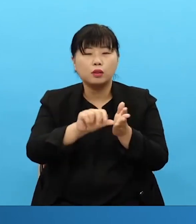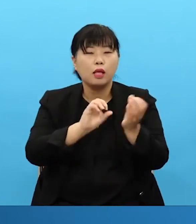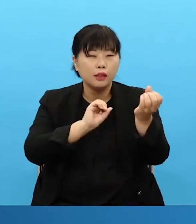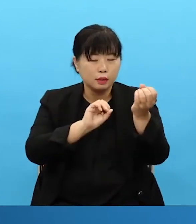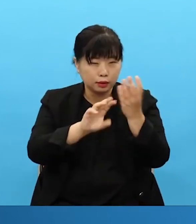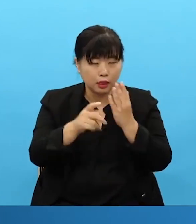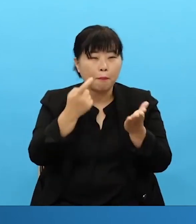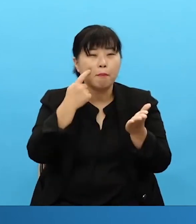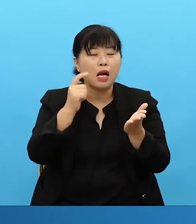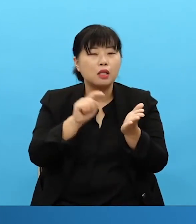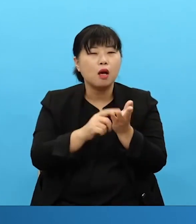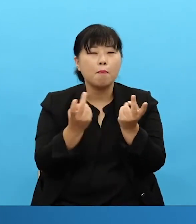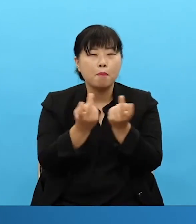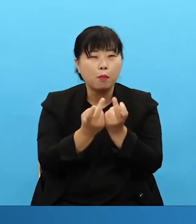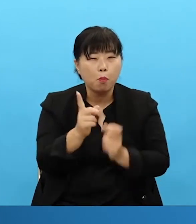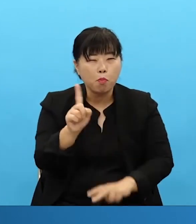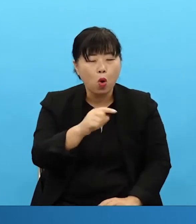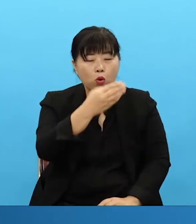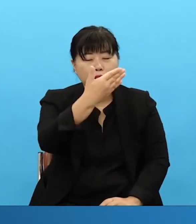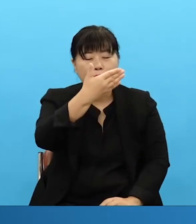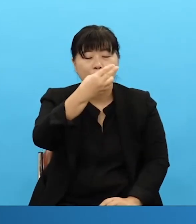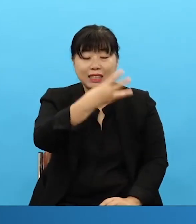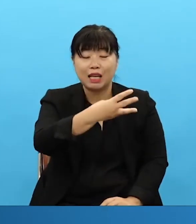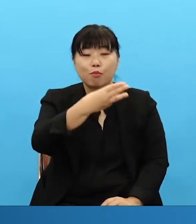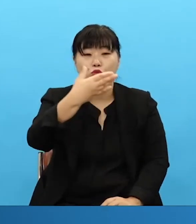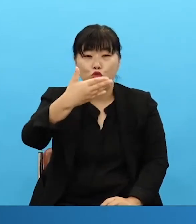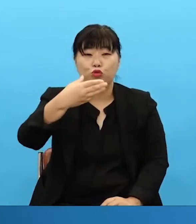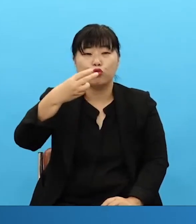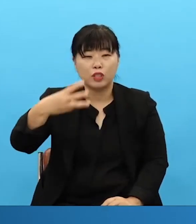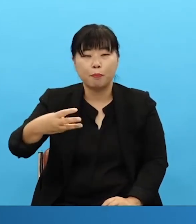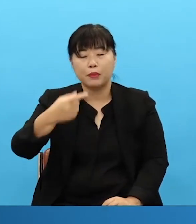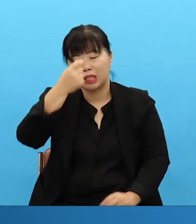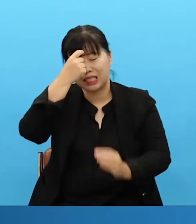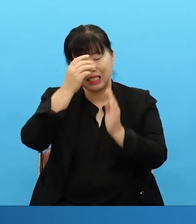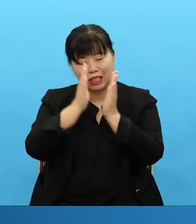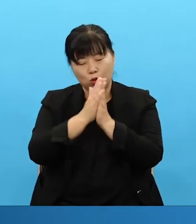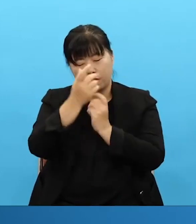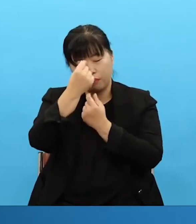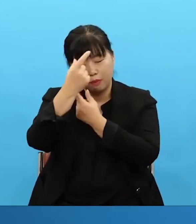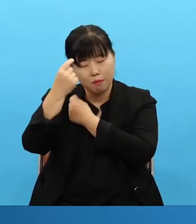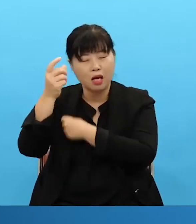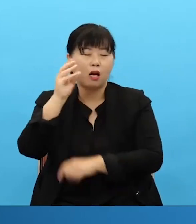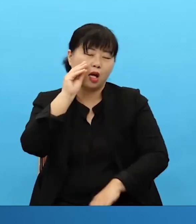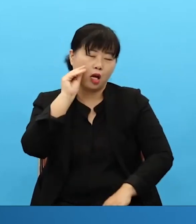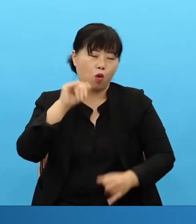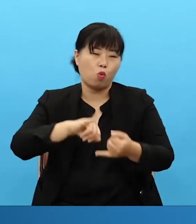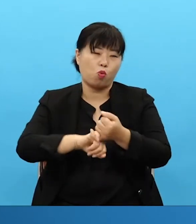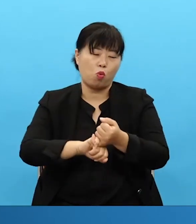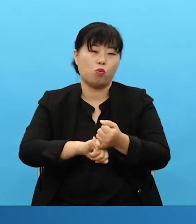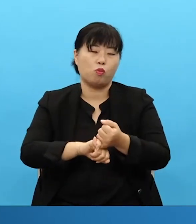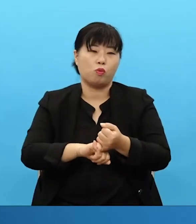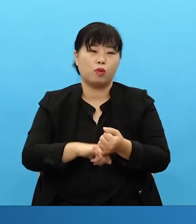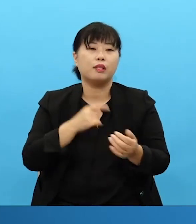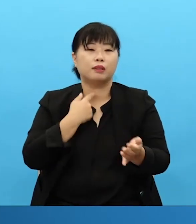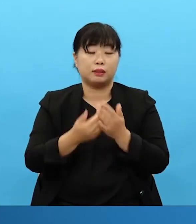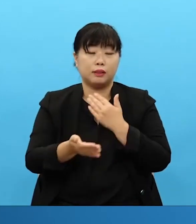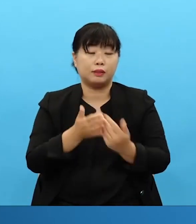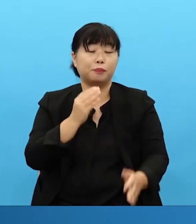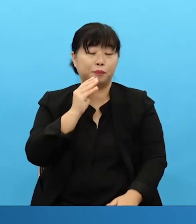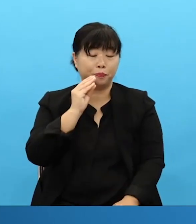And so our church officers elders you must seek this out to the Even for the sake of your health find this. And for the sake of your businesses find this.